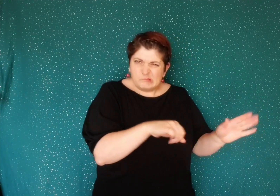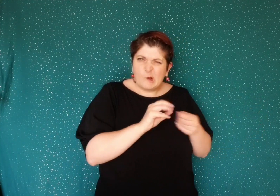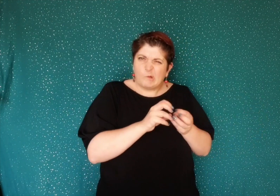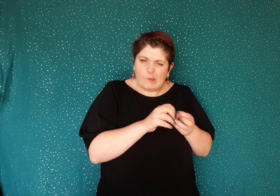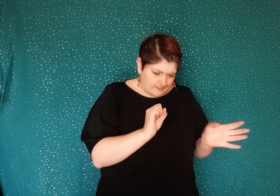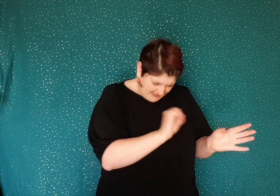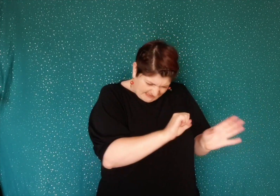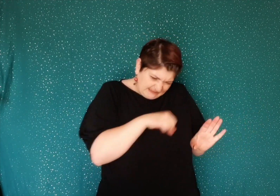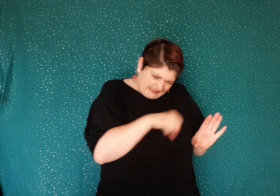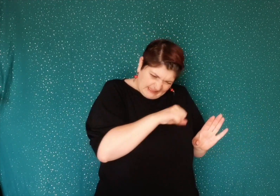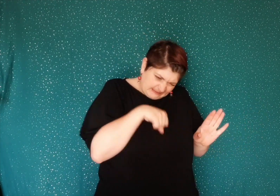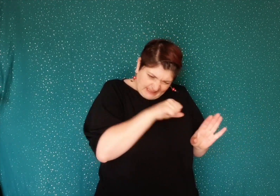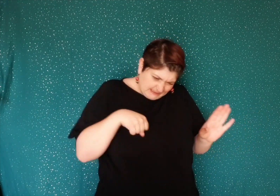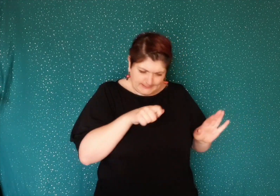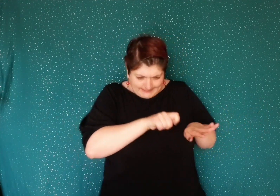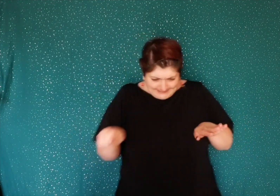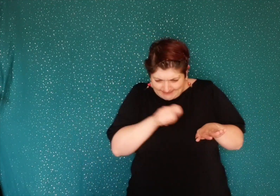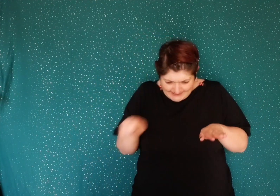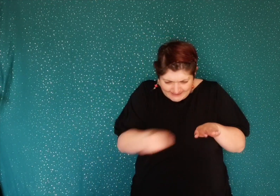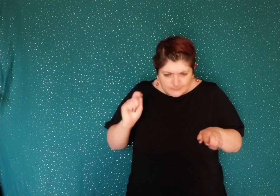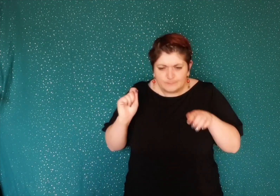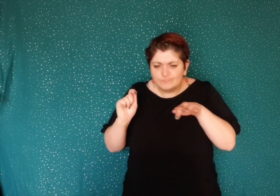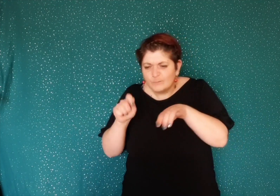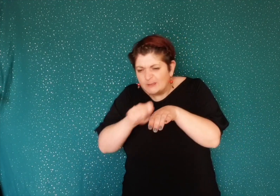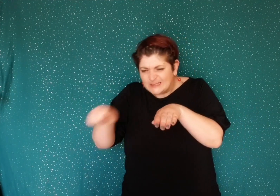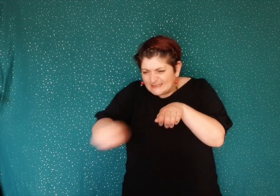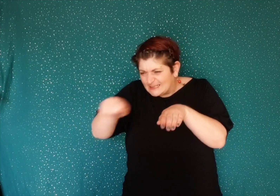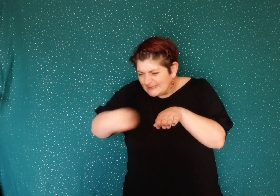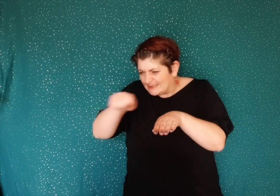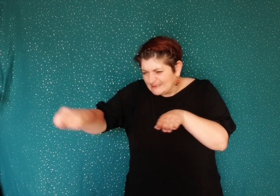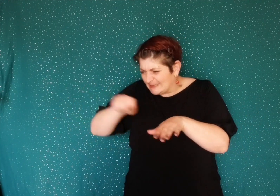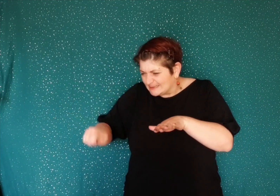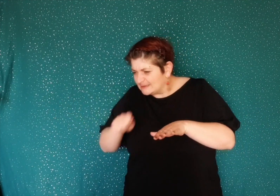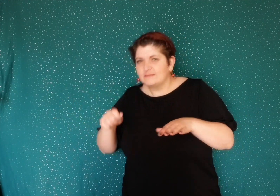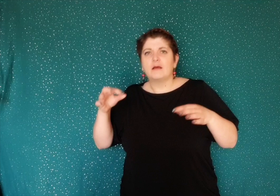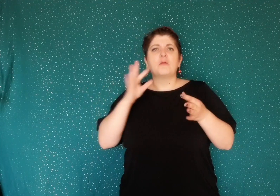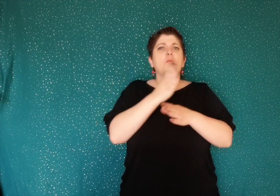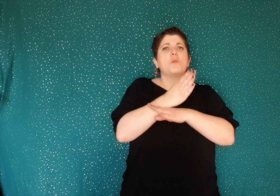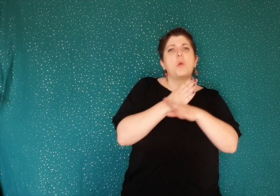queue il démêle les nœuds il ôte les brindilles